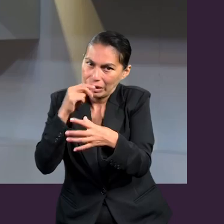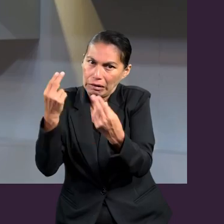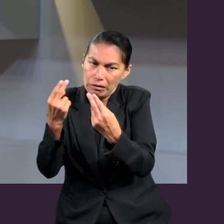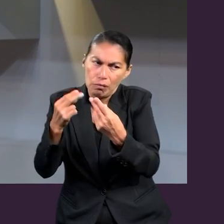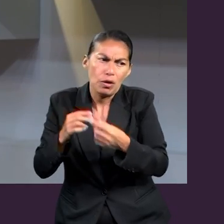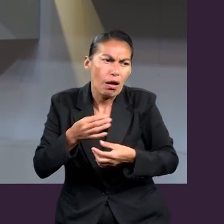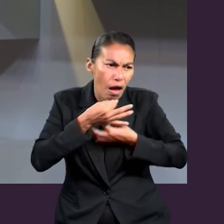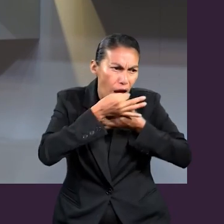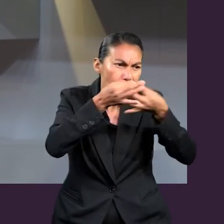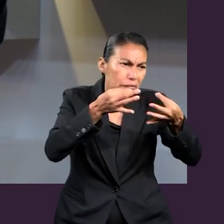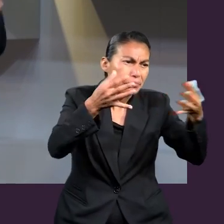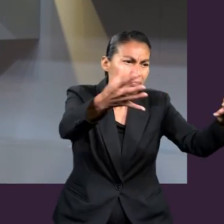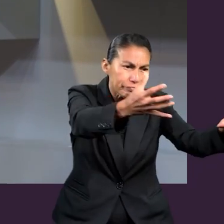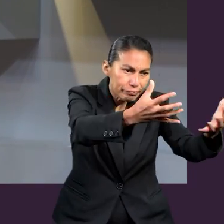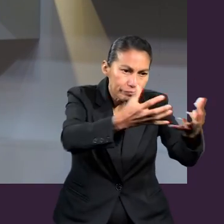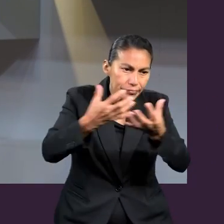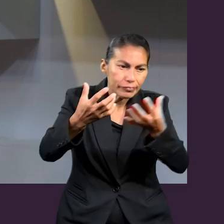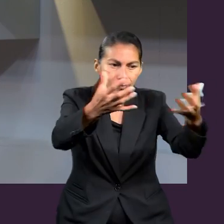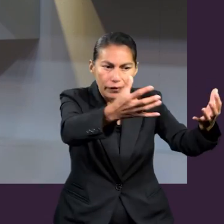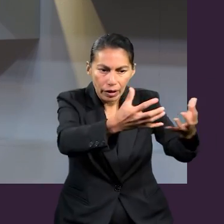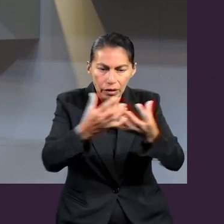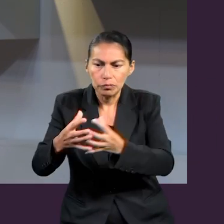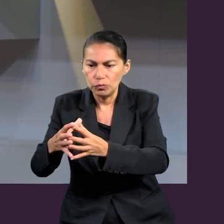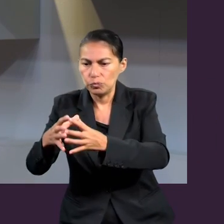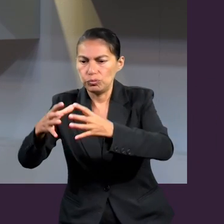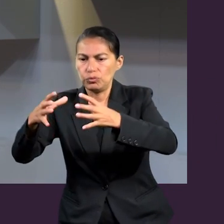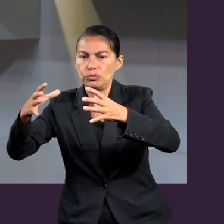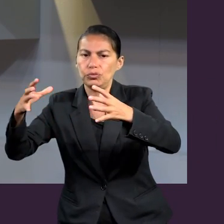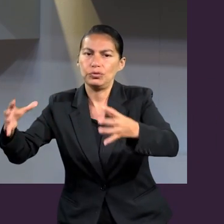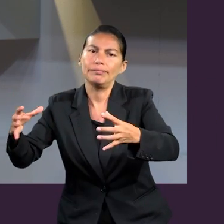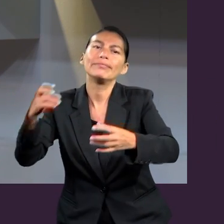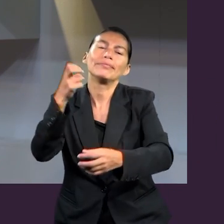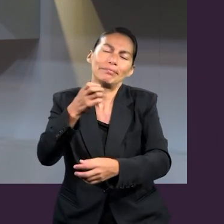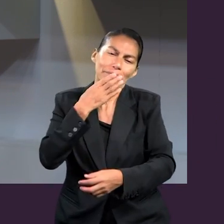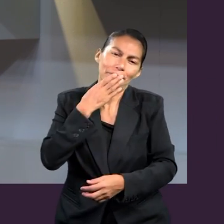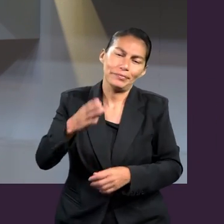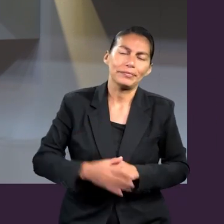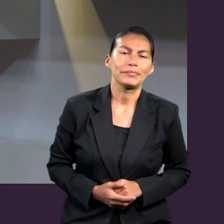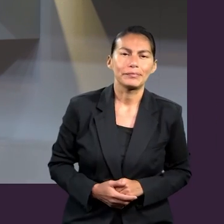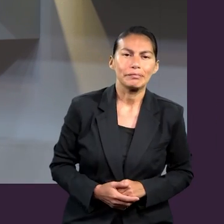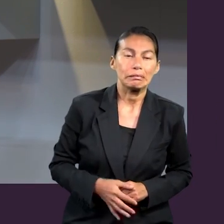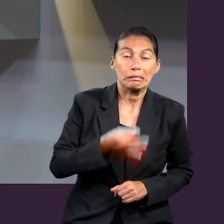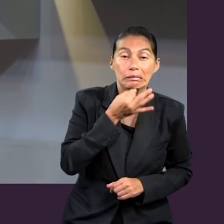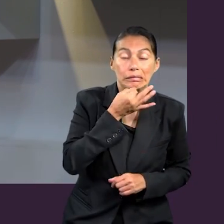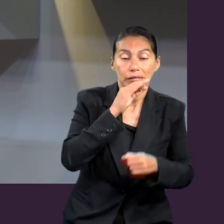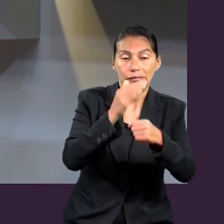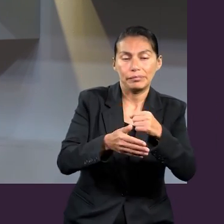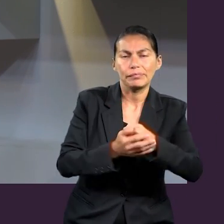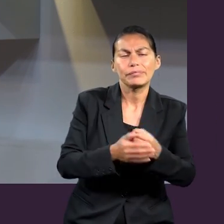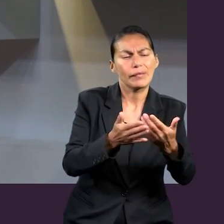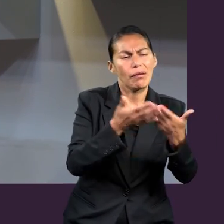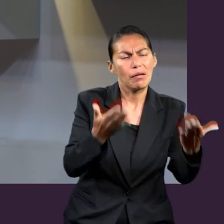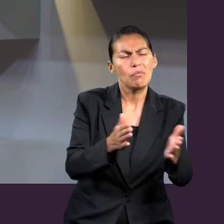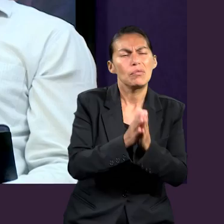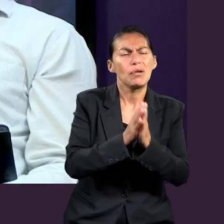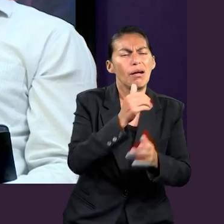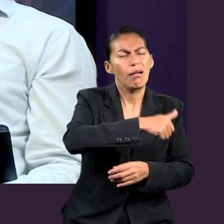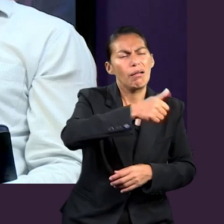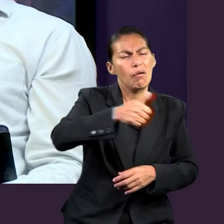debemos cerrar para terminar la lección. Y me gustaría que cada uno de ustedes nos diera algo con lo cual se quedan, algo que ustedes